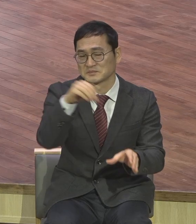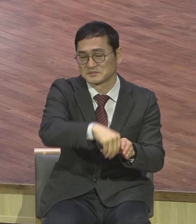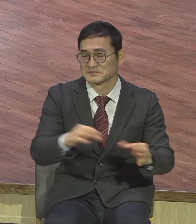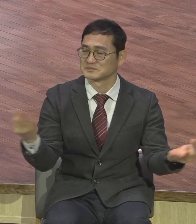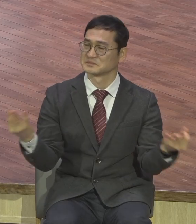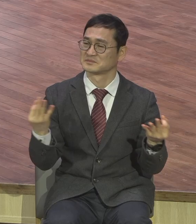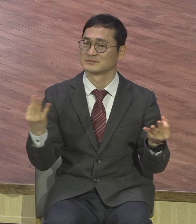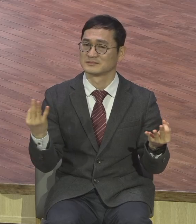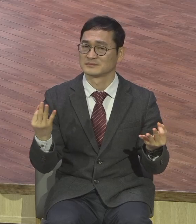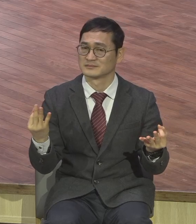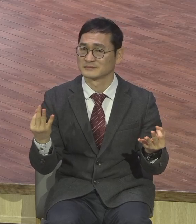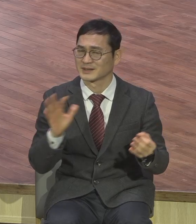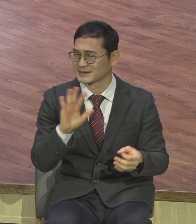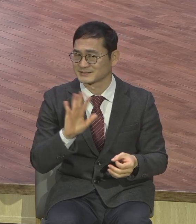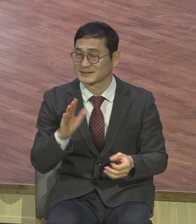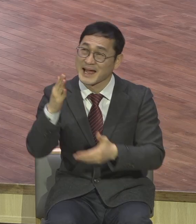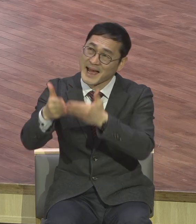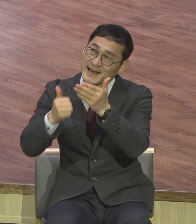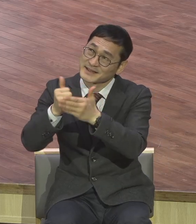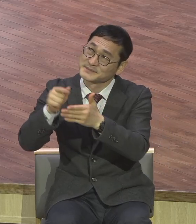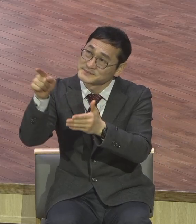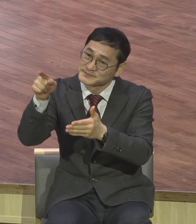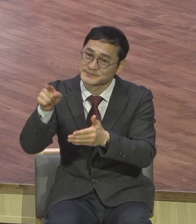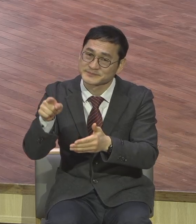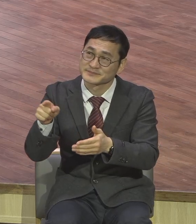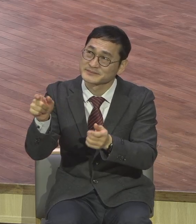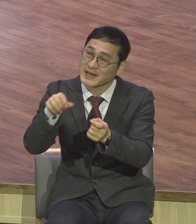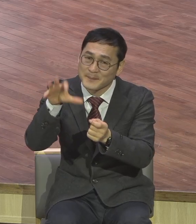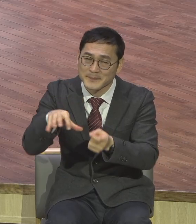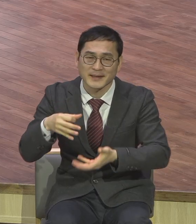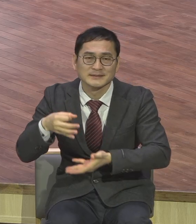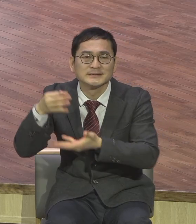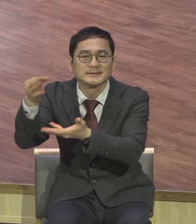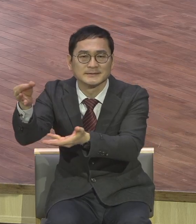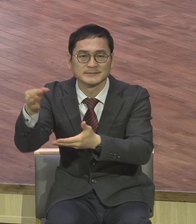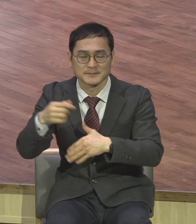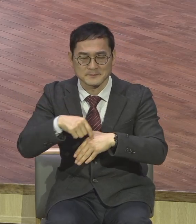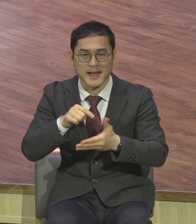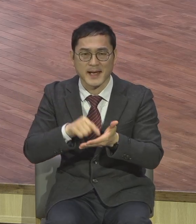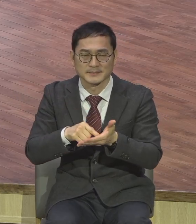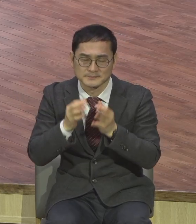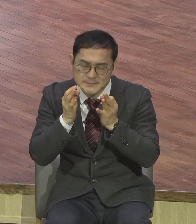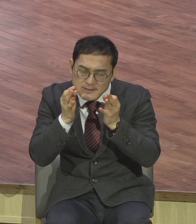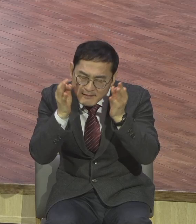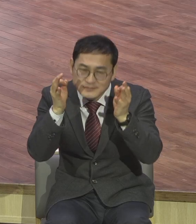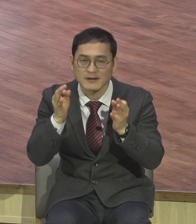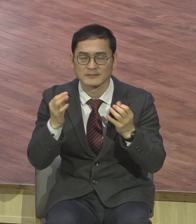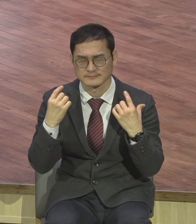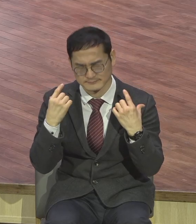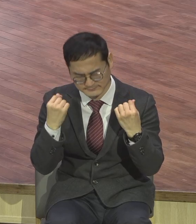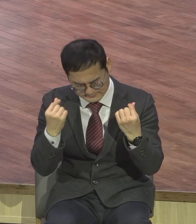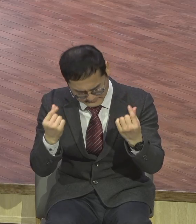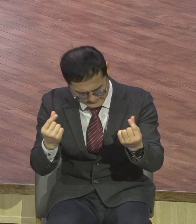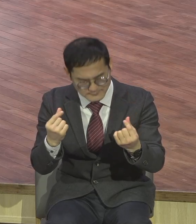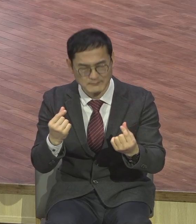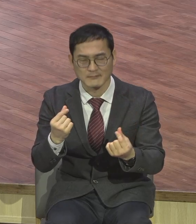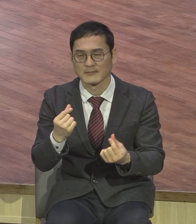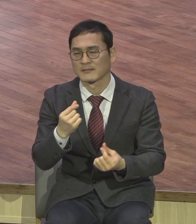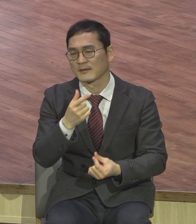드리면서 하나님 앞에 헌금을 드리는 정말 은약의 사람들이구나 하는 것을 볼 수가 있습니다